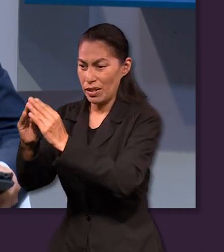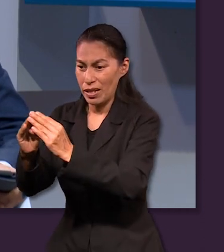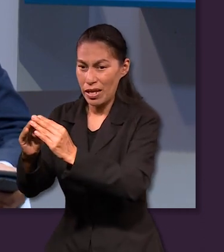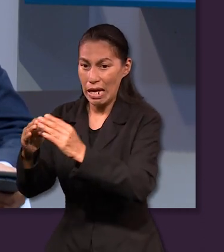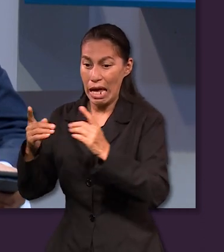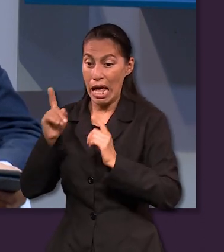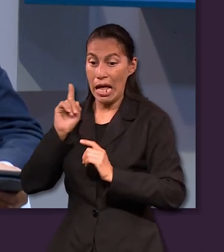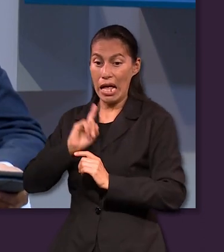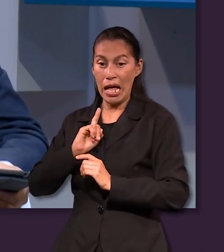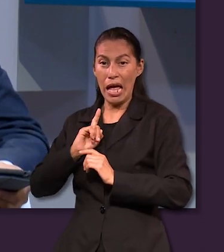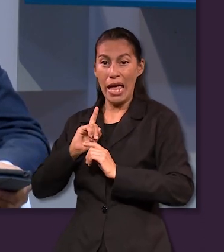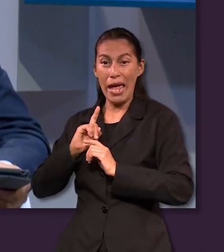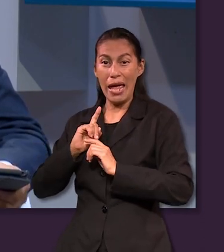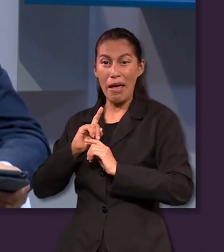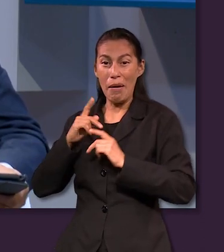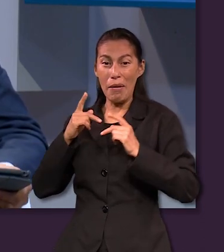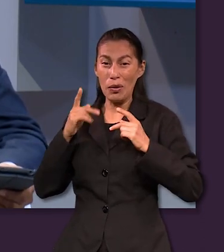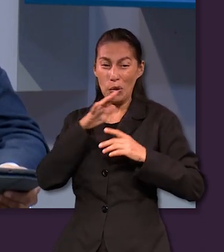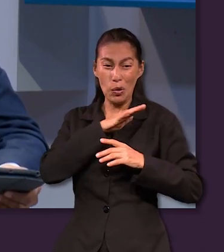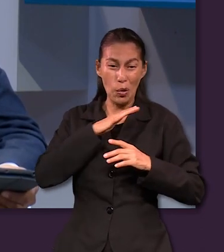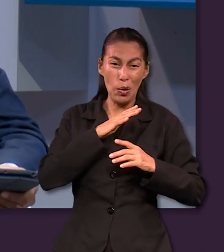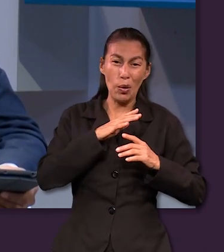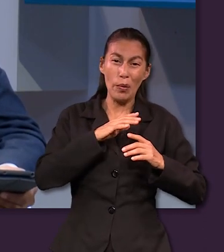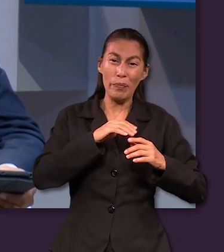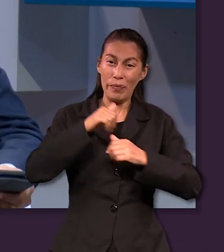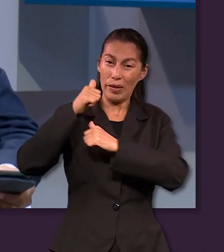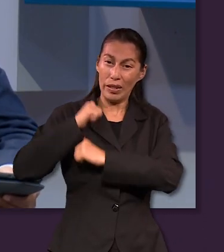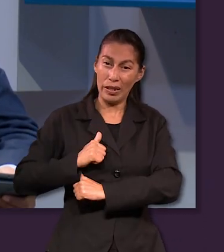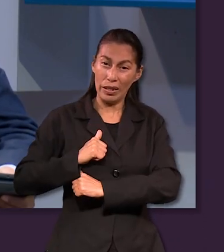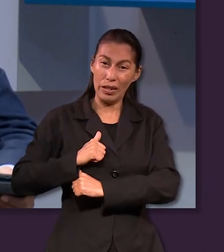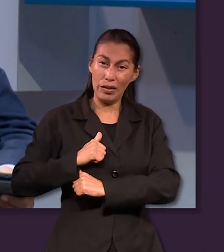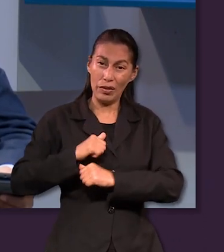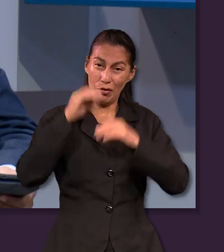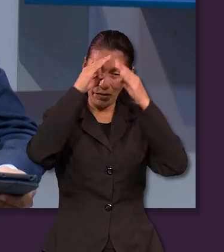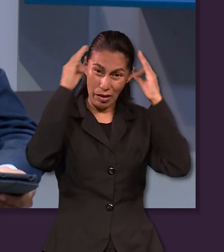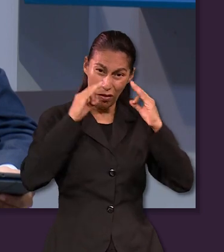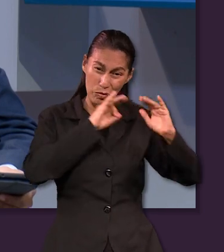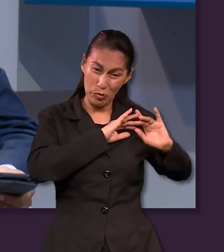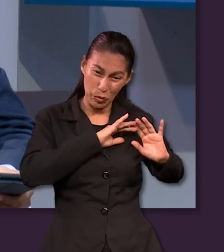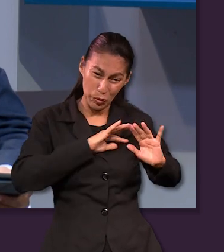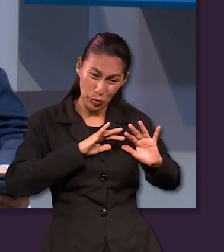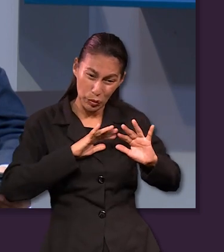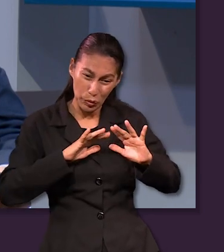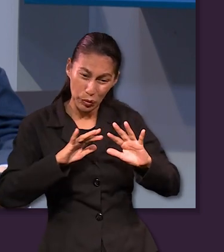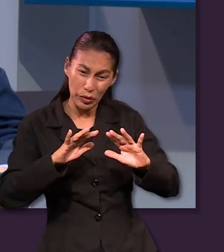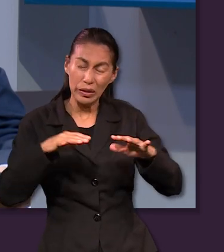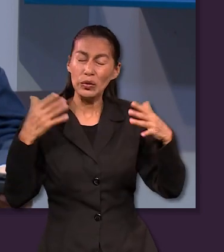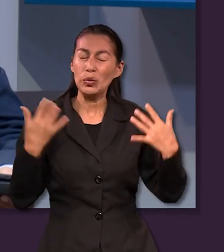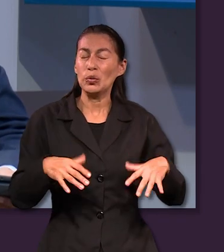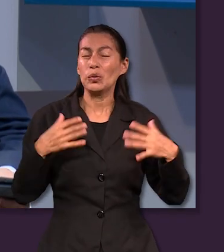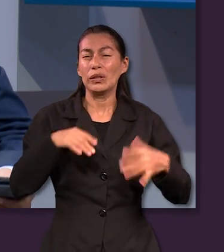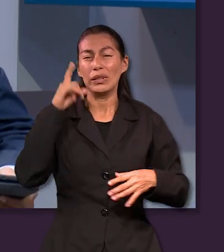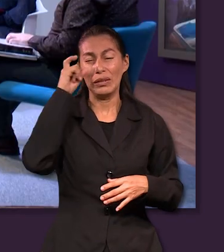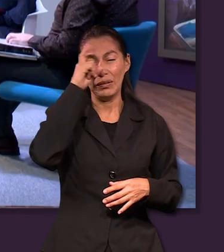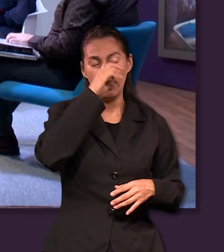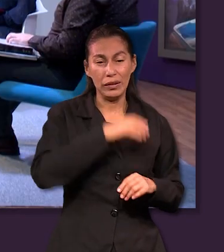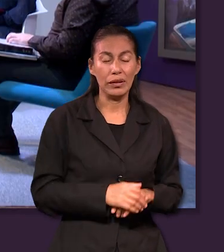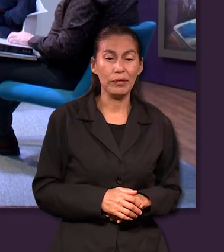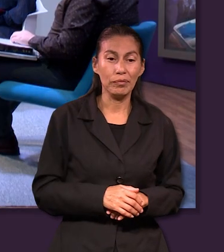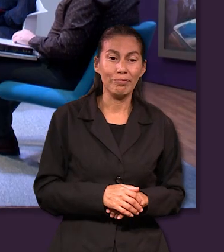lado están las montañas, y atrás viene el ejército. ¿Es un callejón sin salida o no? ¿Qué piensan?